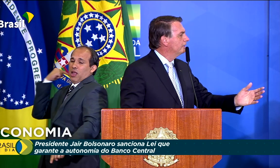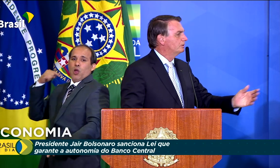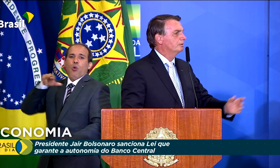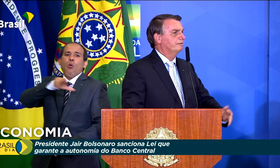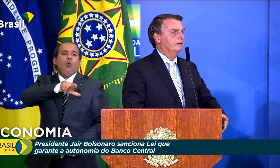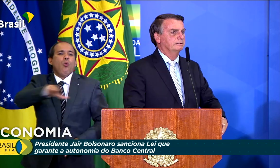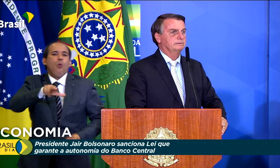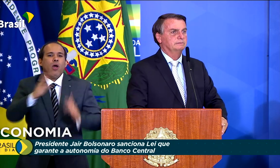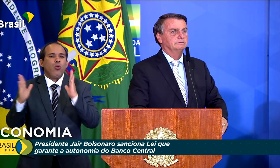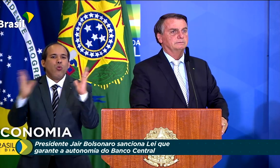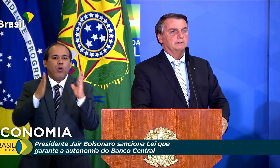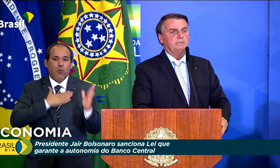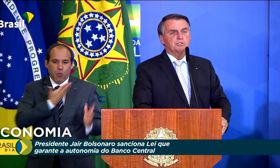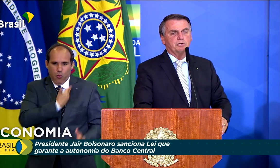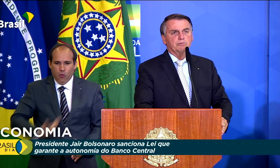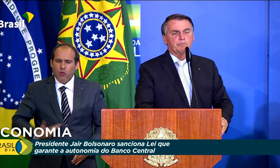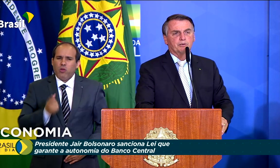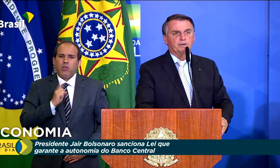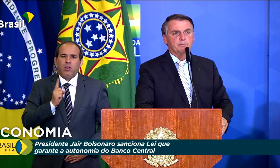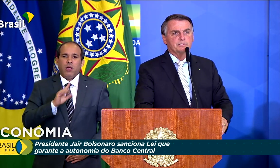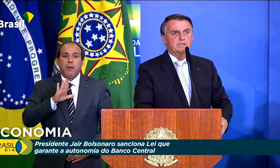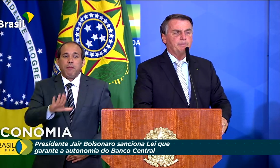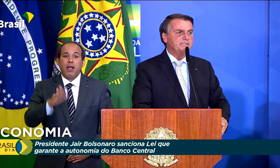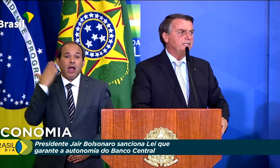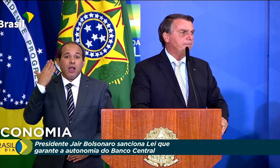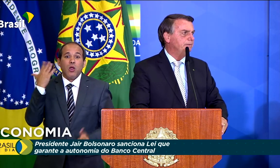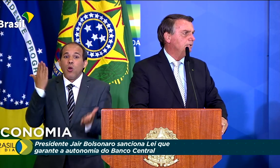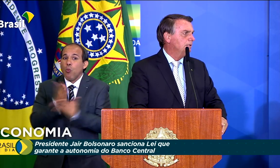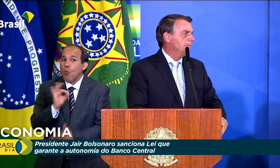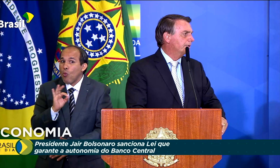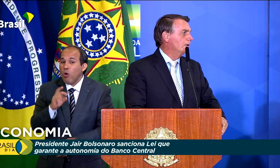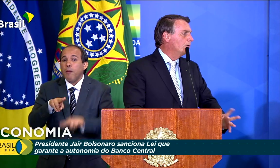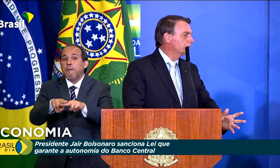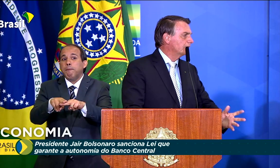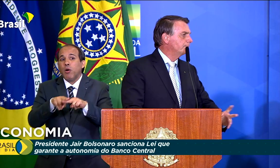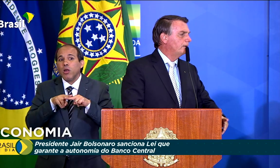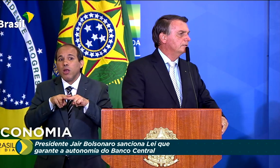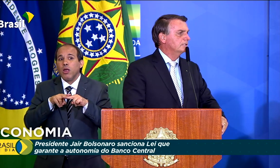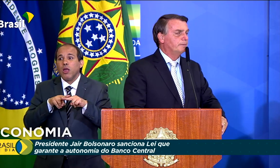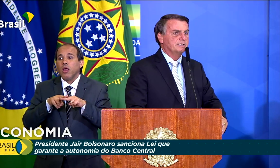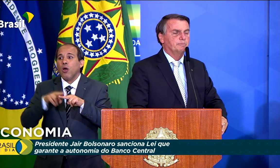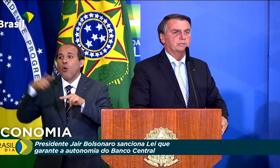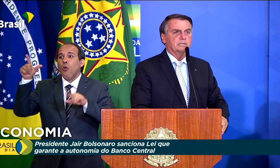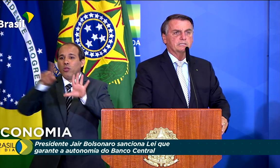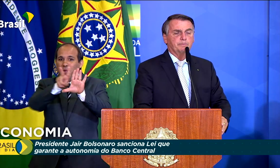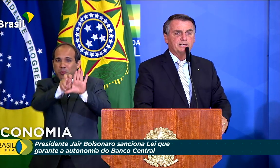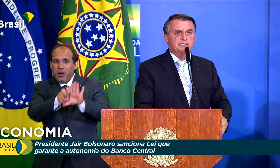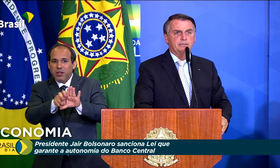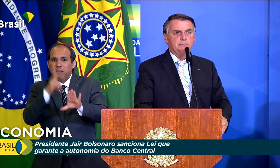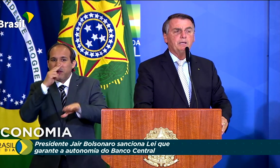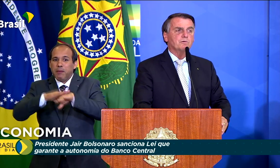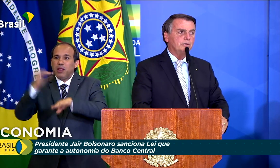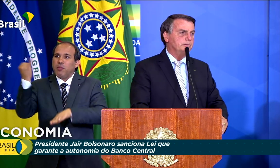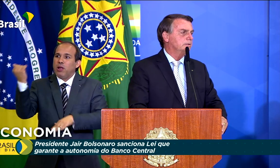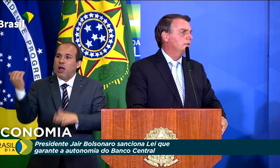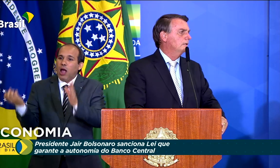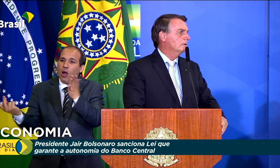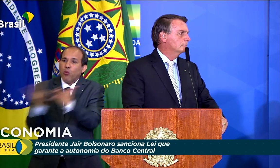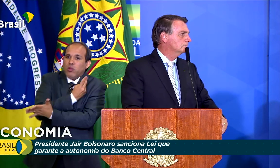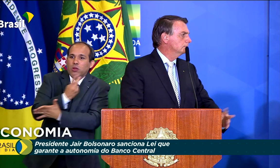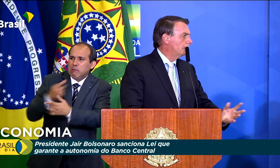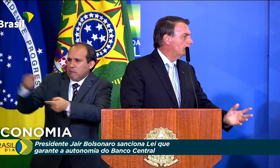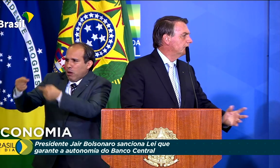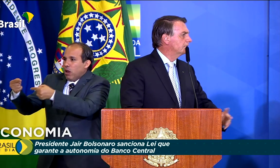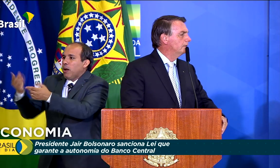durante o governo. E só não aprovamos há mais tempo, porque outras pautas mais importantes apareceram, bem como